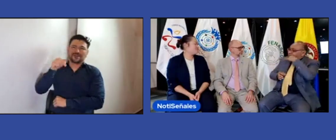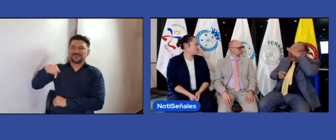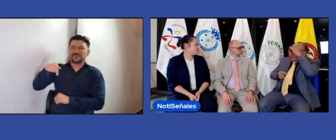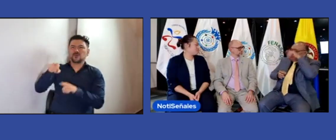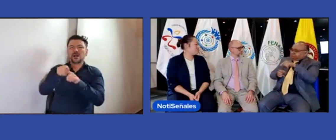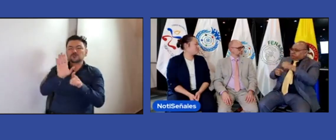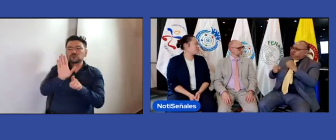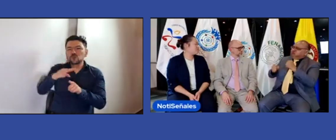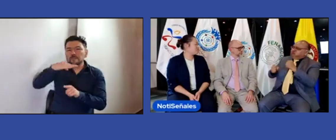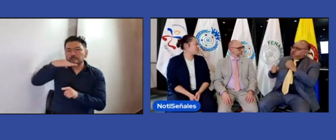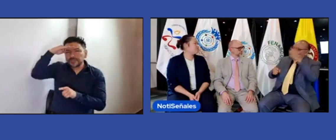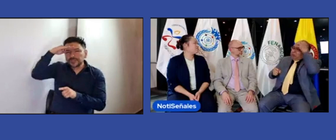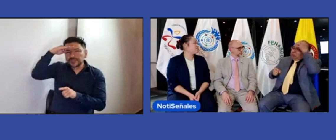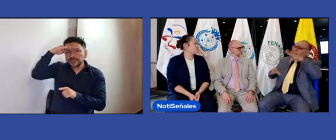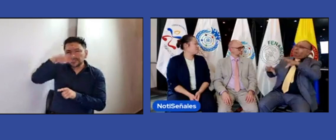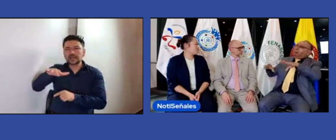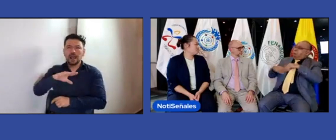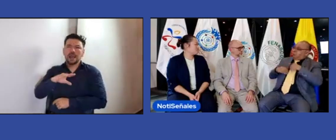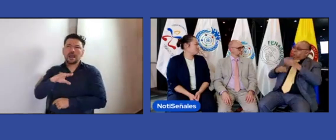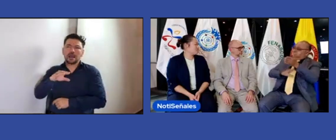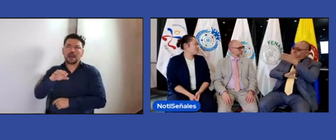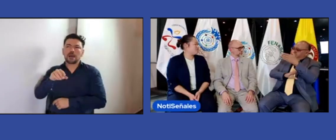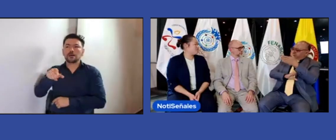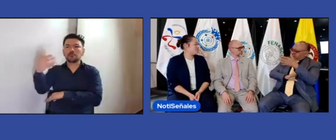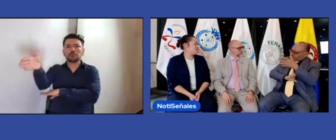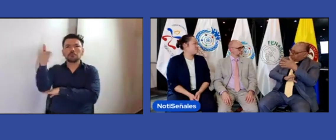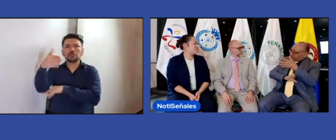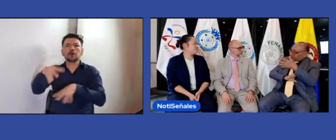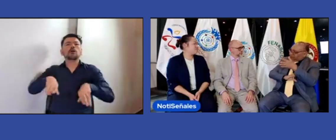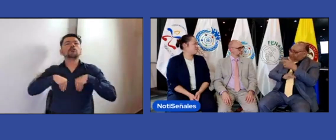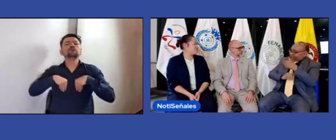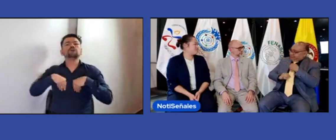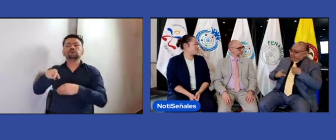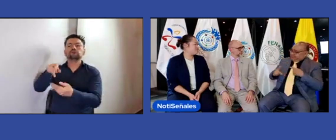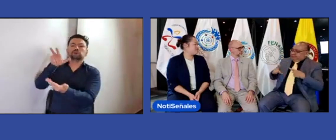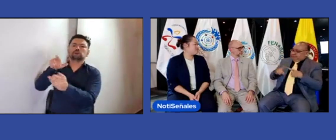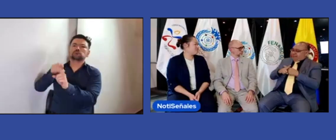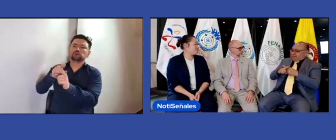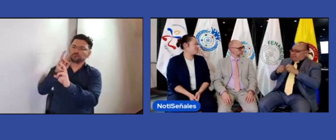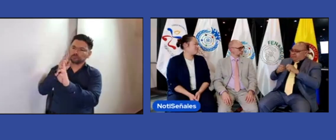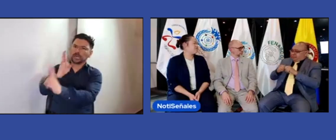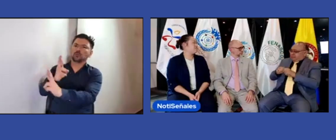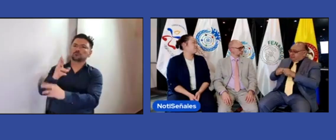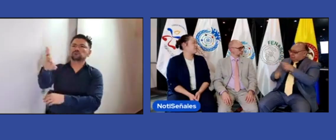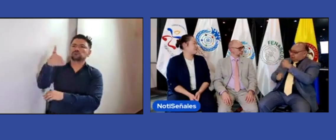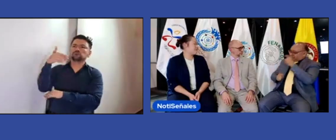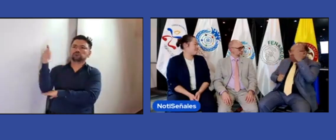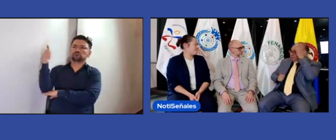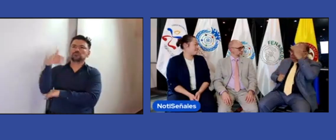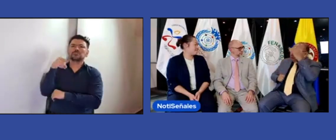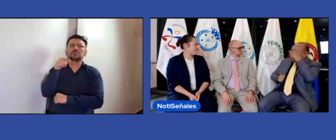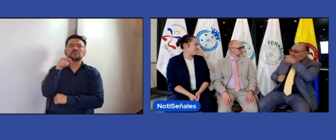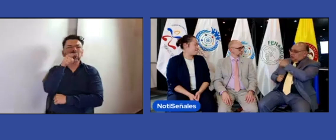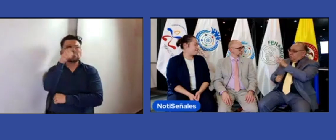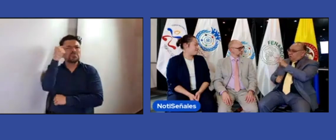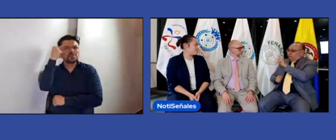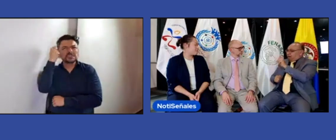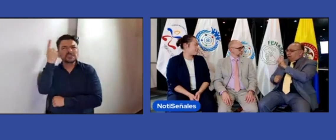pero si de pronto lo hace más bien desde una ciudad como Medellín, por ejemplo, no se le daría la representación colombiana, sino la representación a nivel